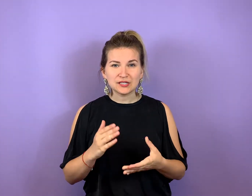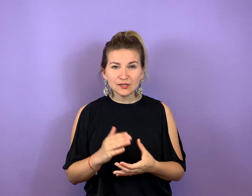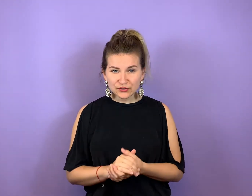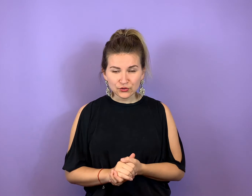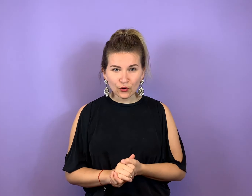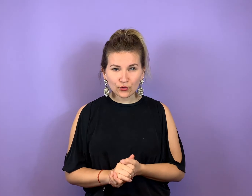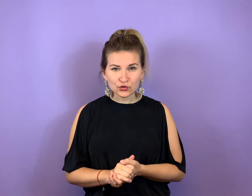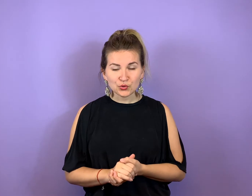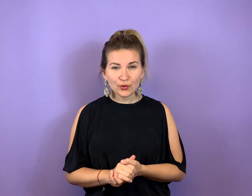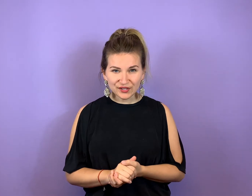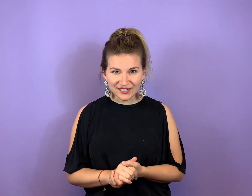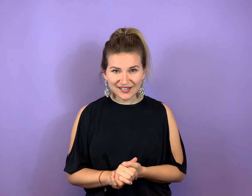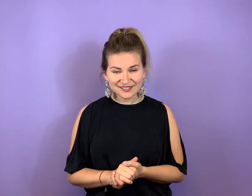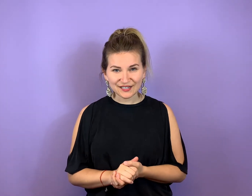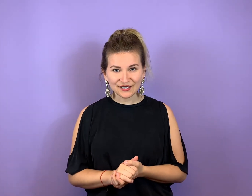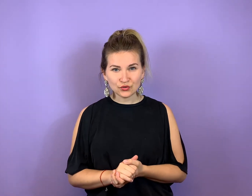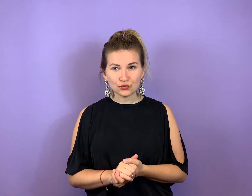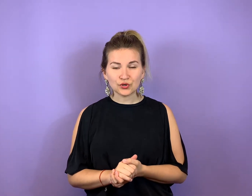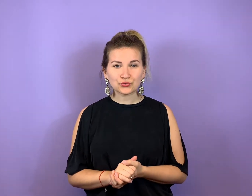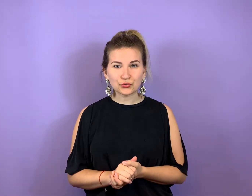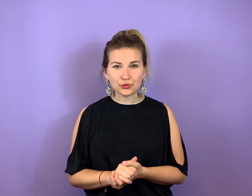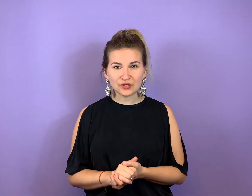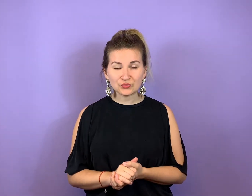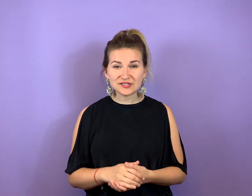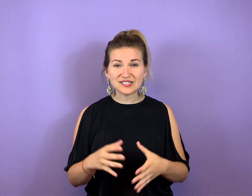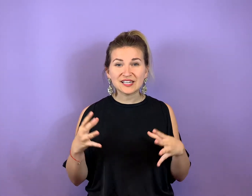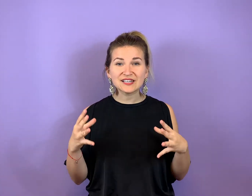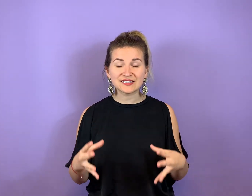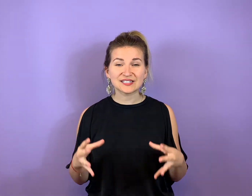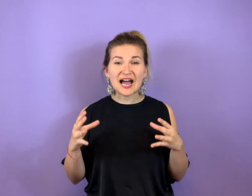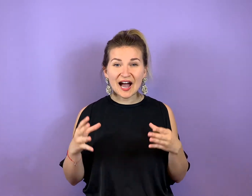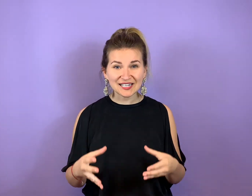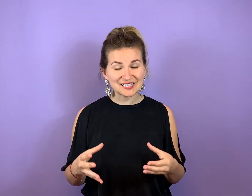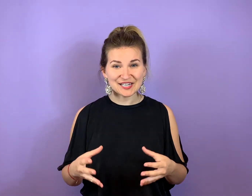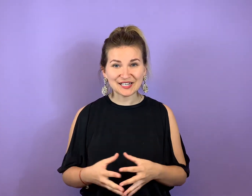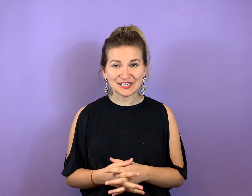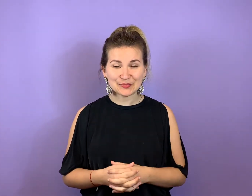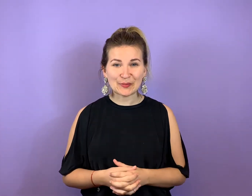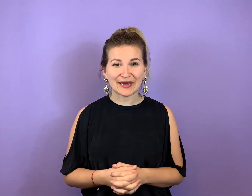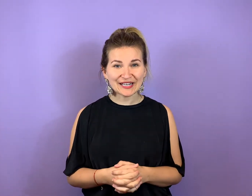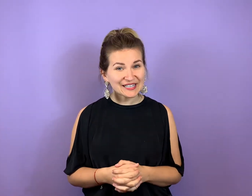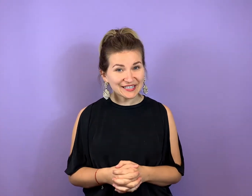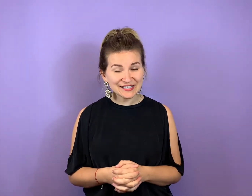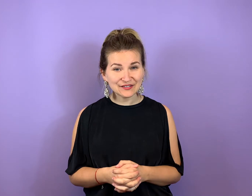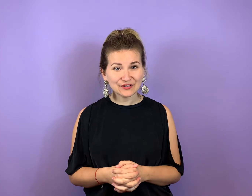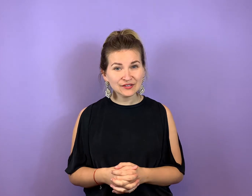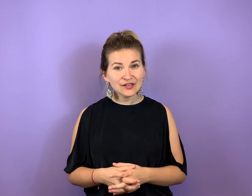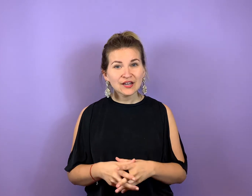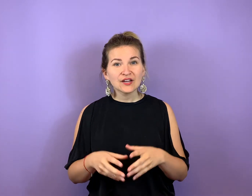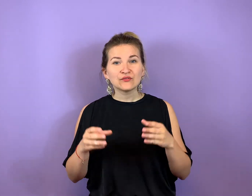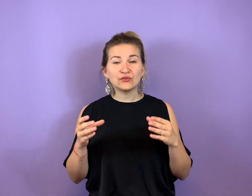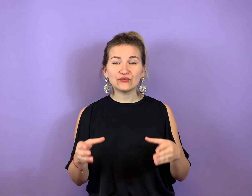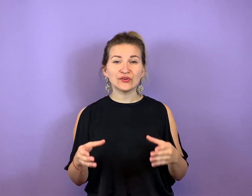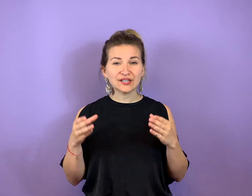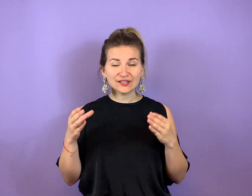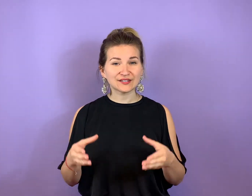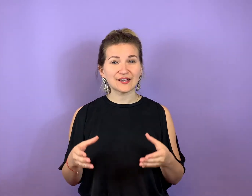Liebescoach, Podcasterin und Autorin und sehe es tagtäglich bei meinen Klientinnen, wie wichtig deine